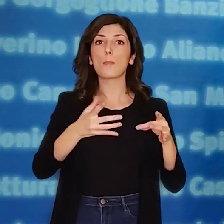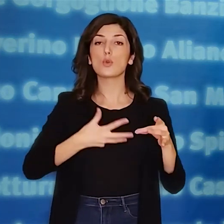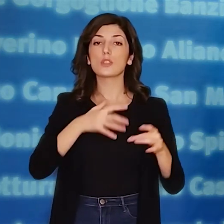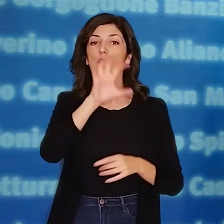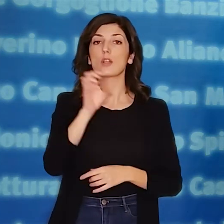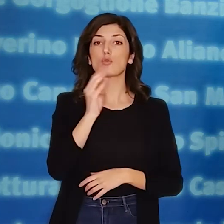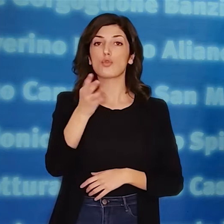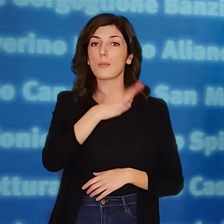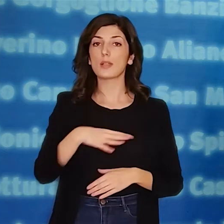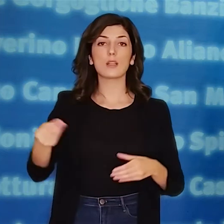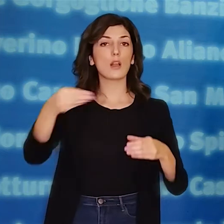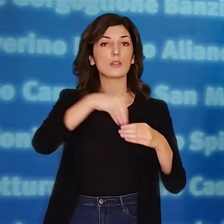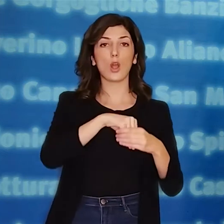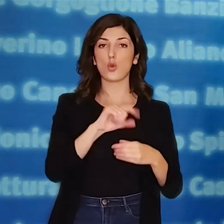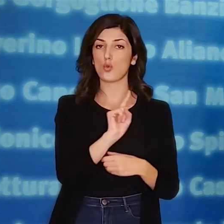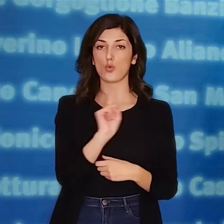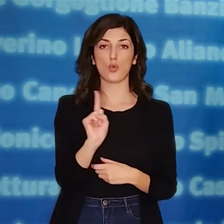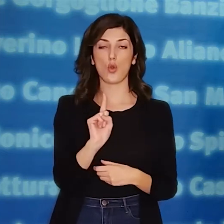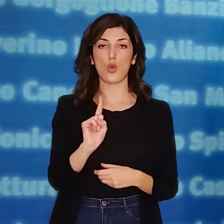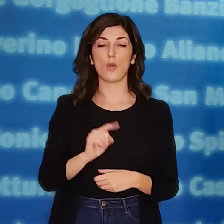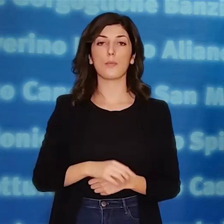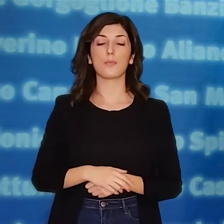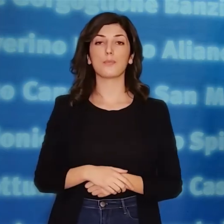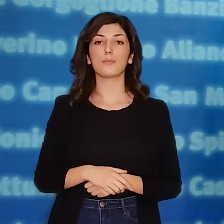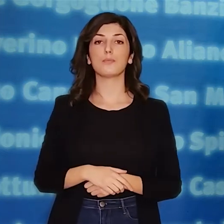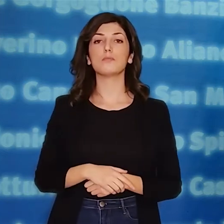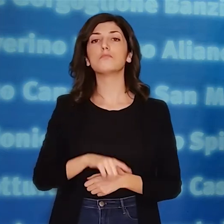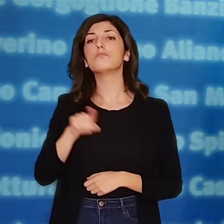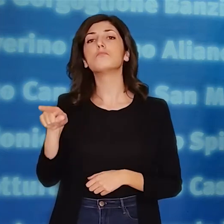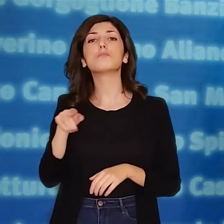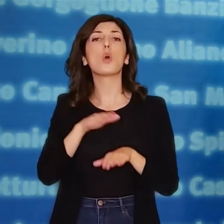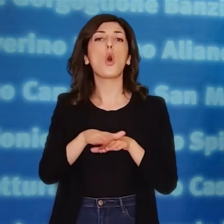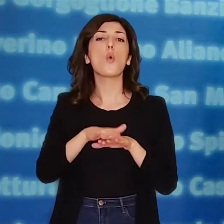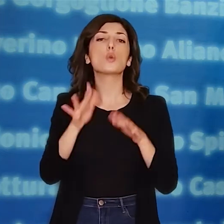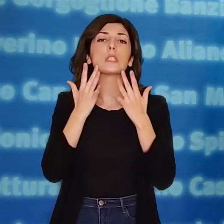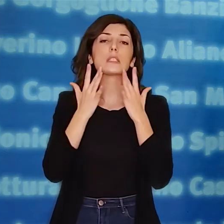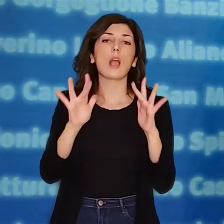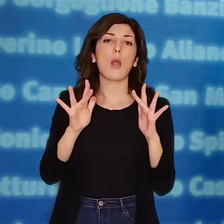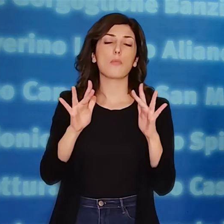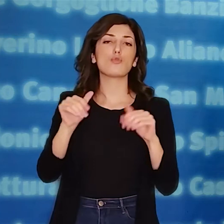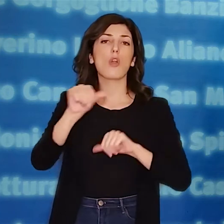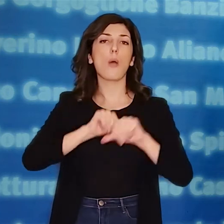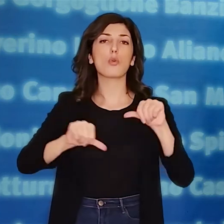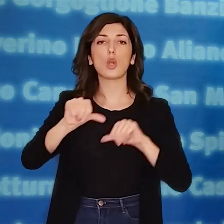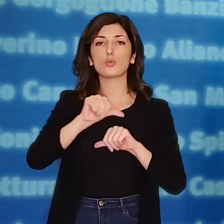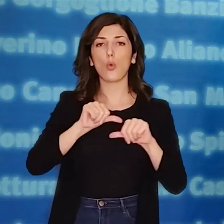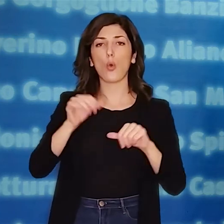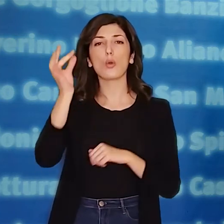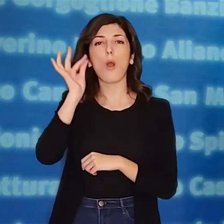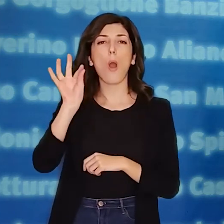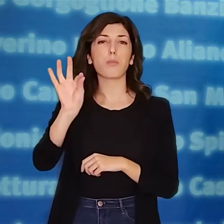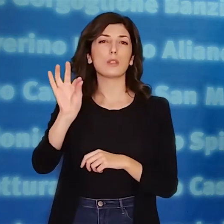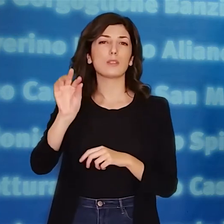non entrano nel computo dei positivi della Regione, riguardando soggetti che hanno utilizzato i